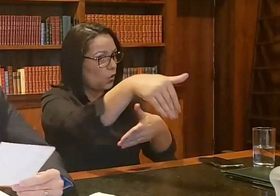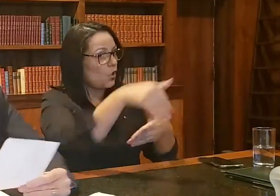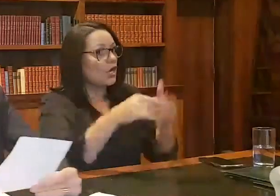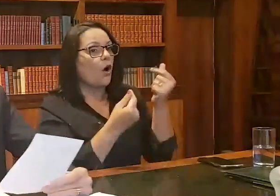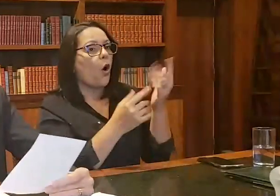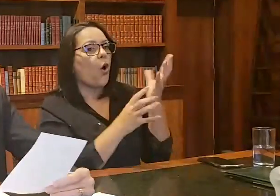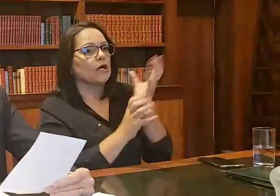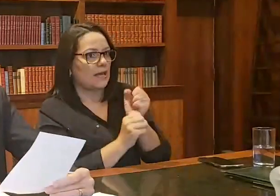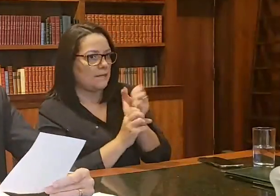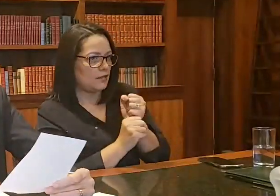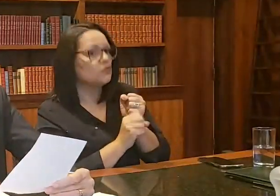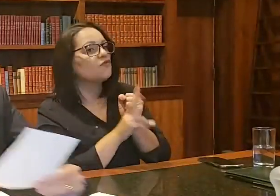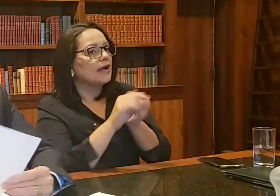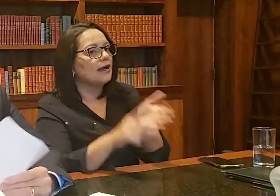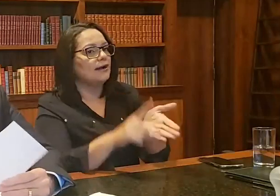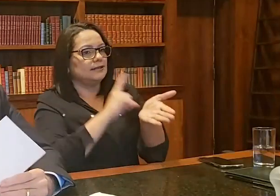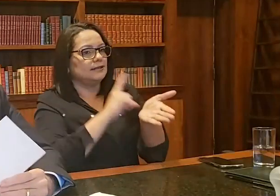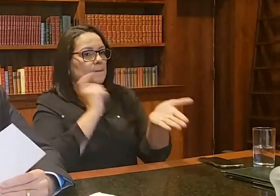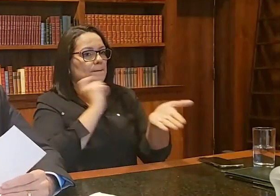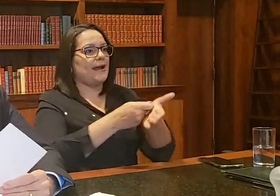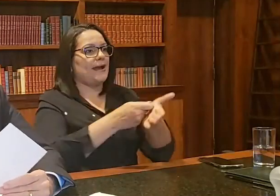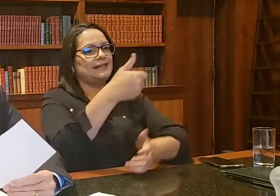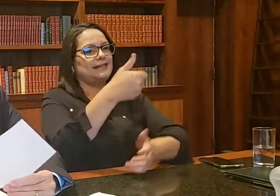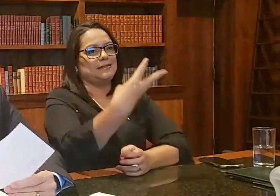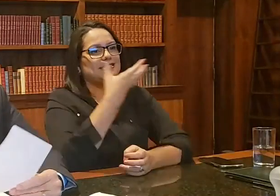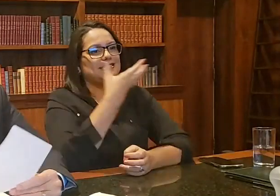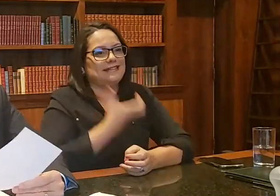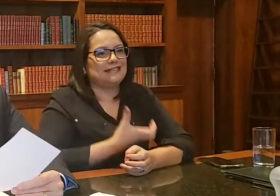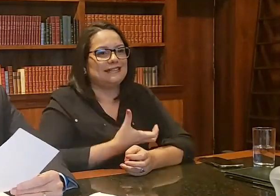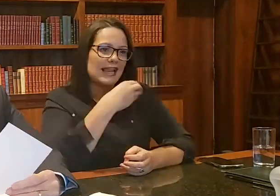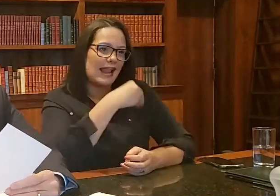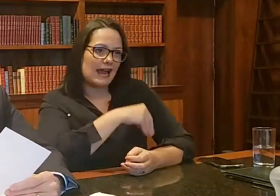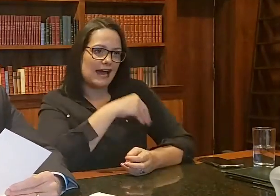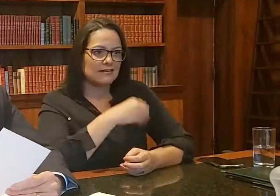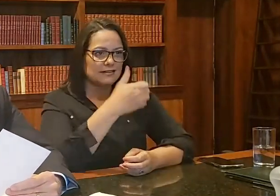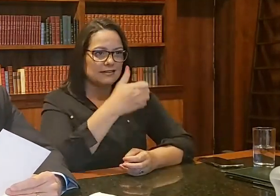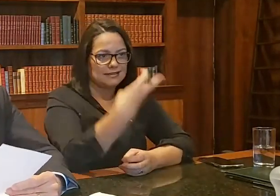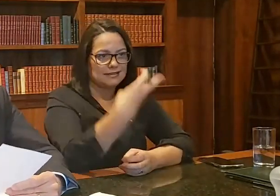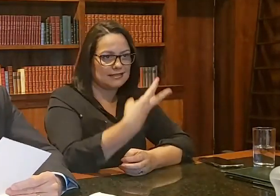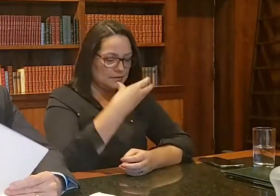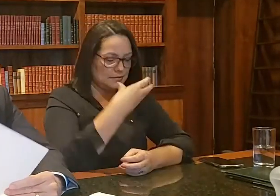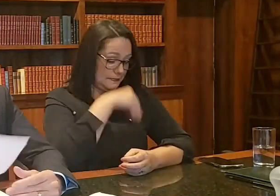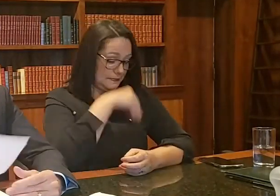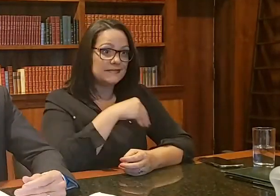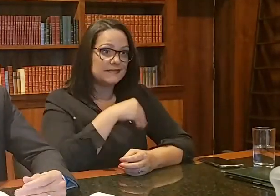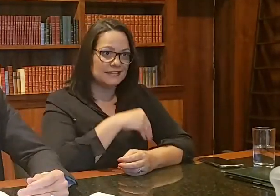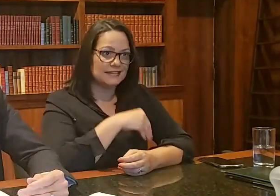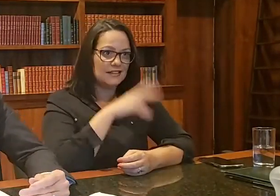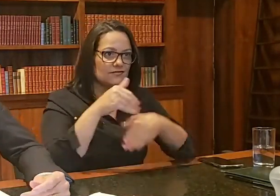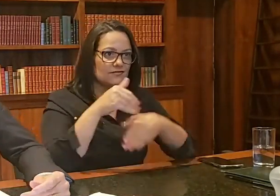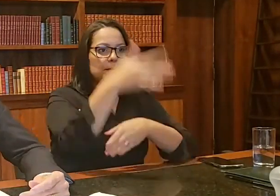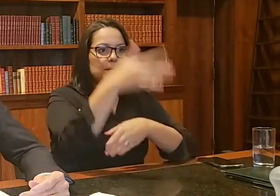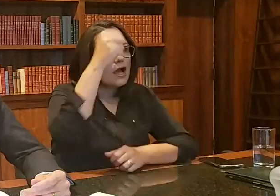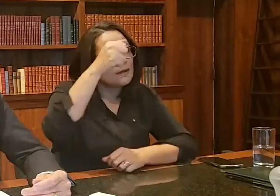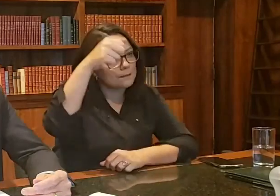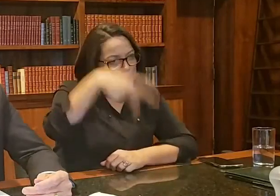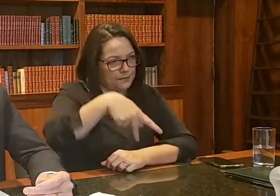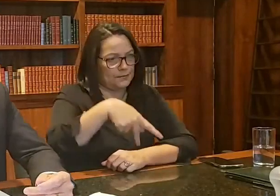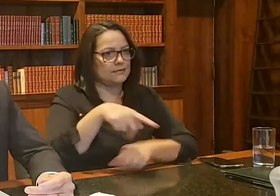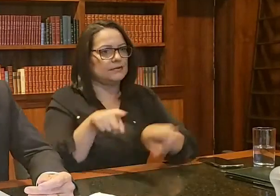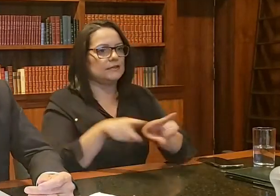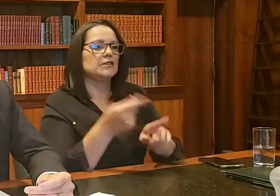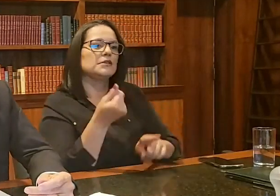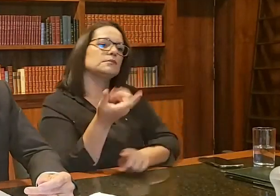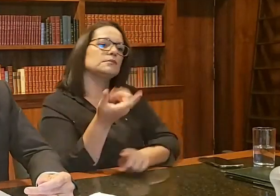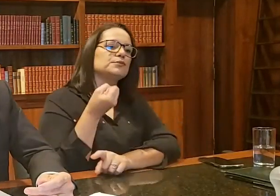antecipar o pagamento do décimo terceiro salário, a primeira parcela do pagamento do décimo terceiro salário dos aposentados e